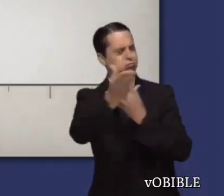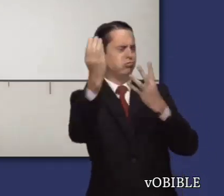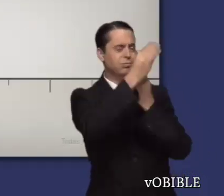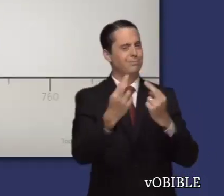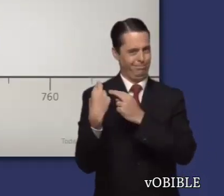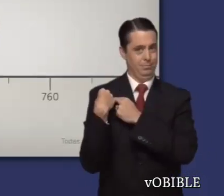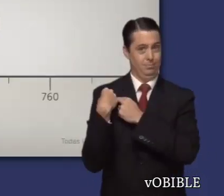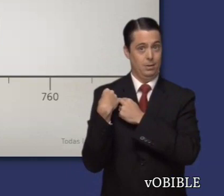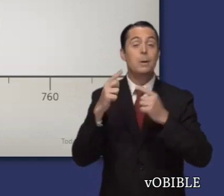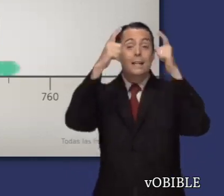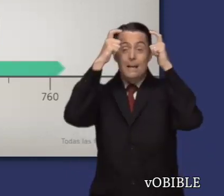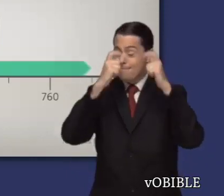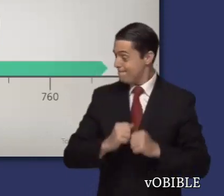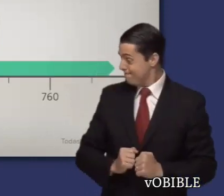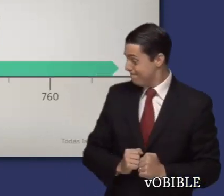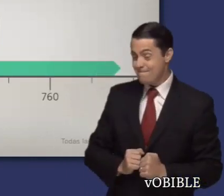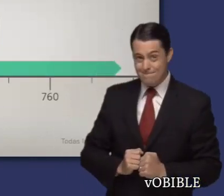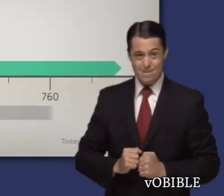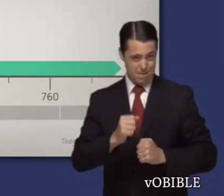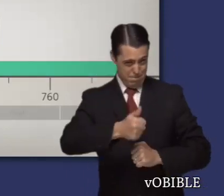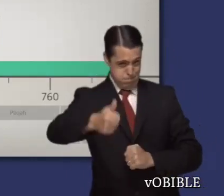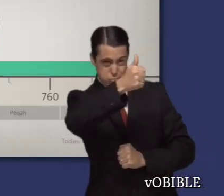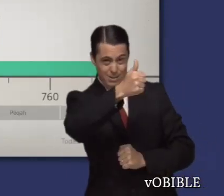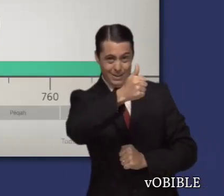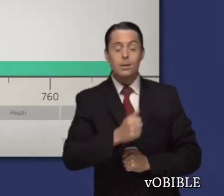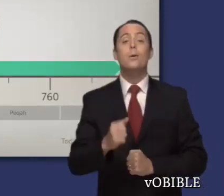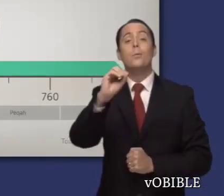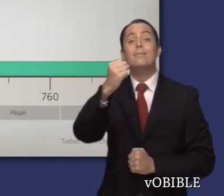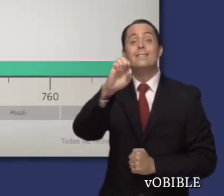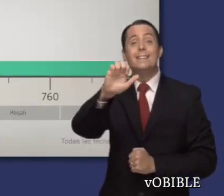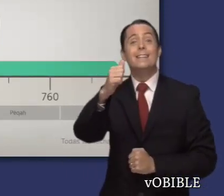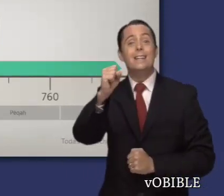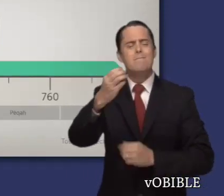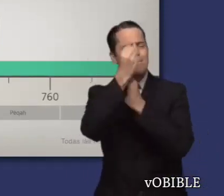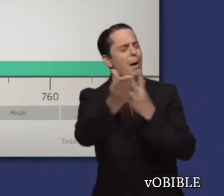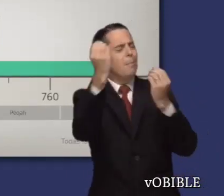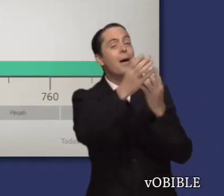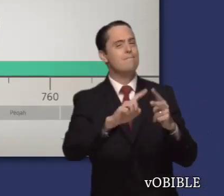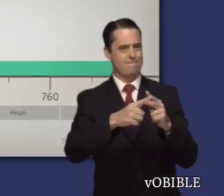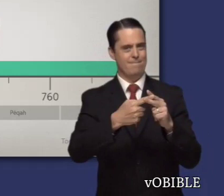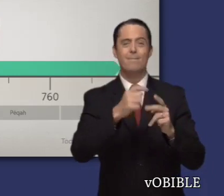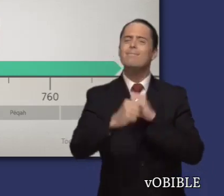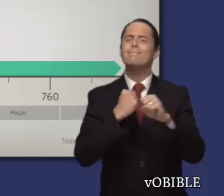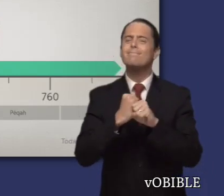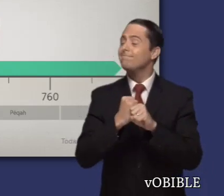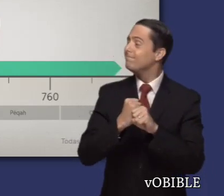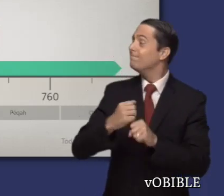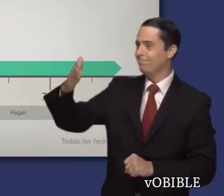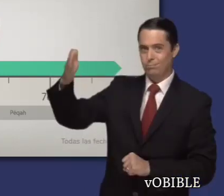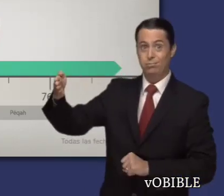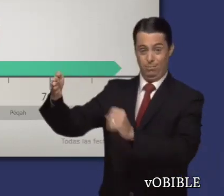comenzó a profetizar a más tardar en el año 804 antes de la Era Común, durante el reinado de Jeroboán II.